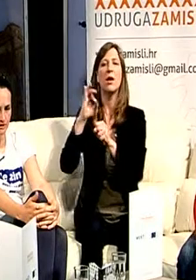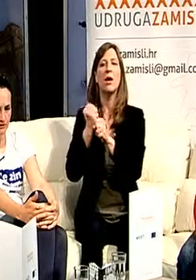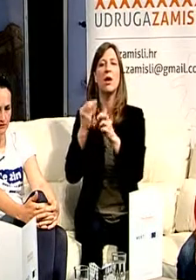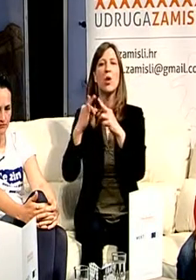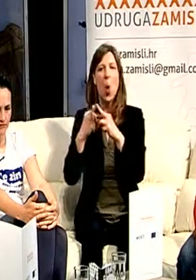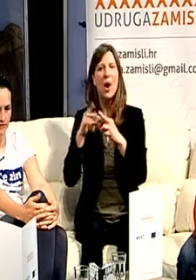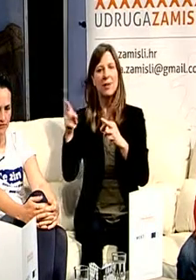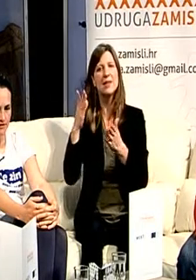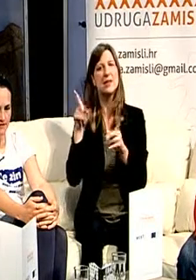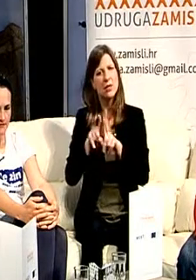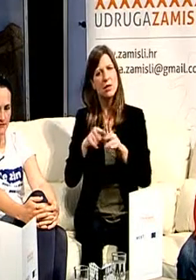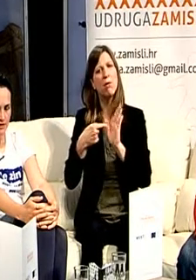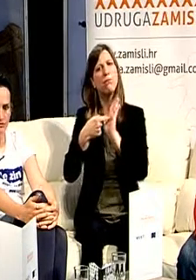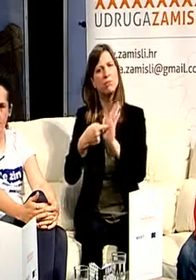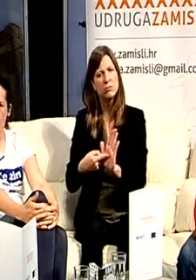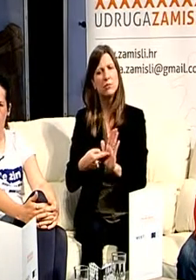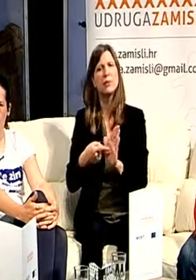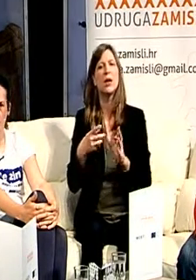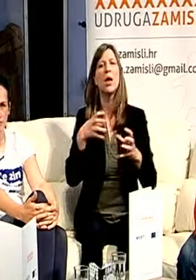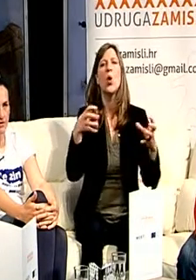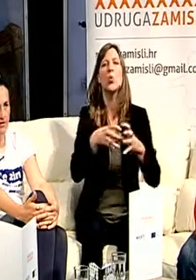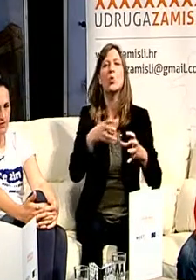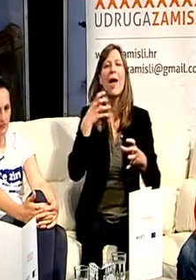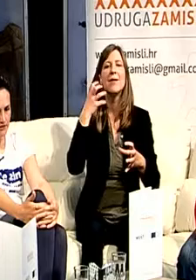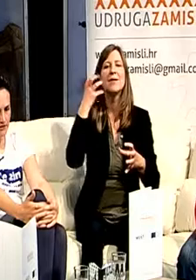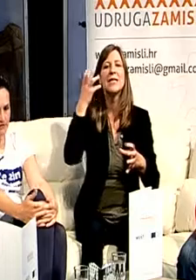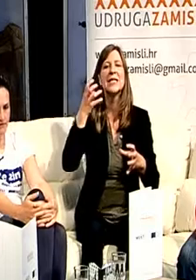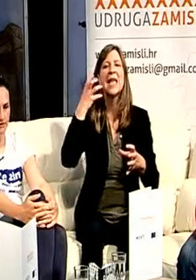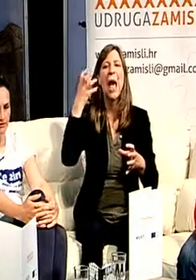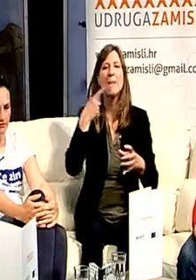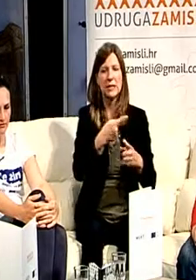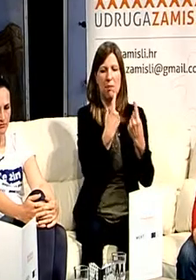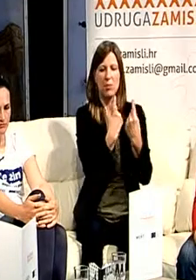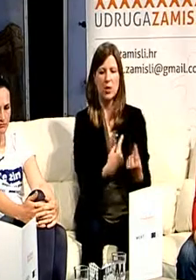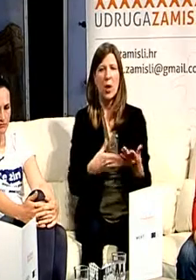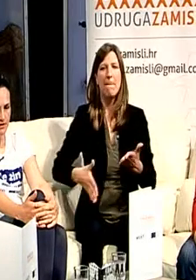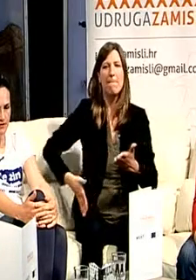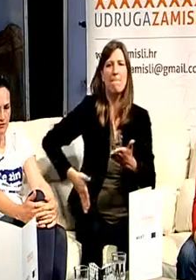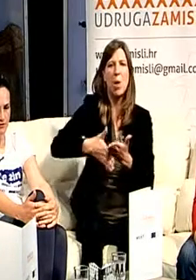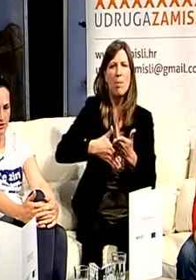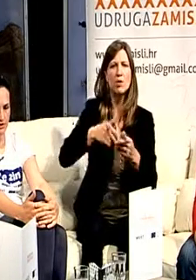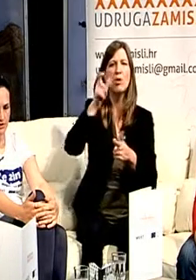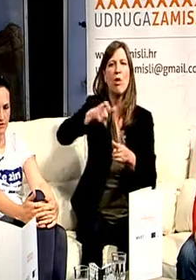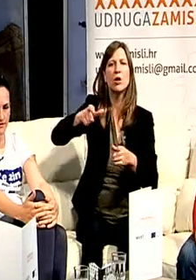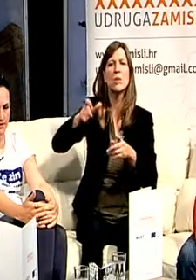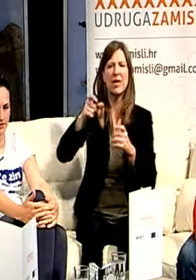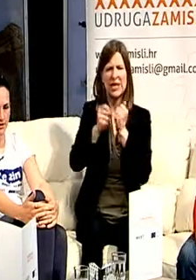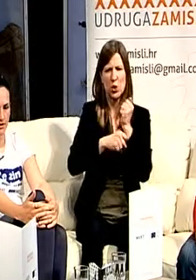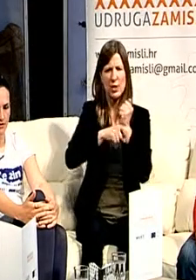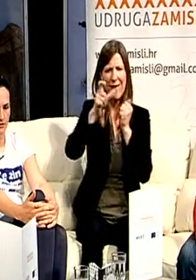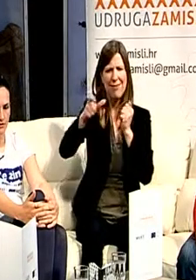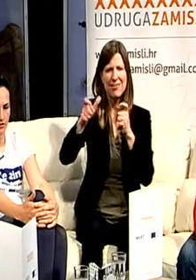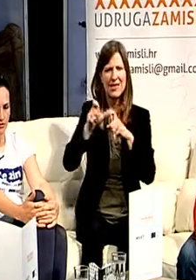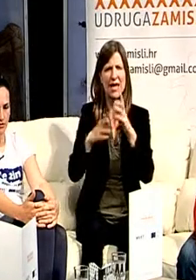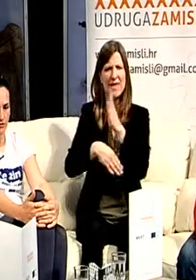podršku, dakle, udruga zamisli organizira podršku za studente s inualitetom na sve moguće načine, s ciljem